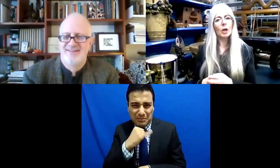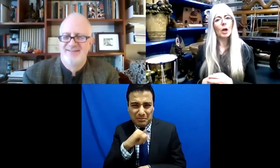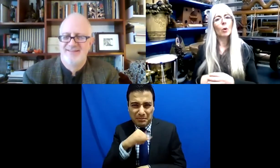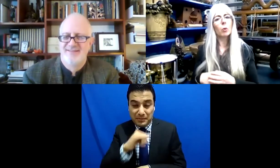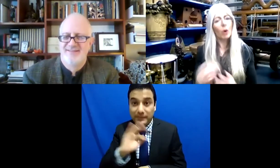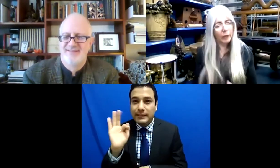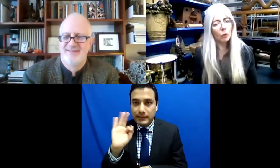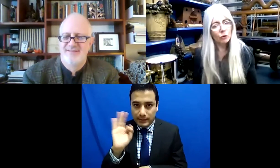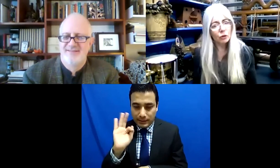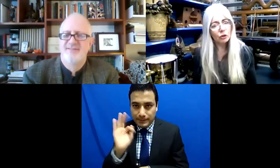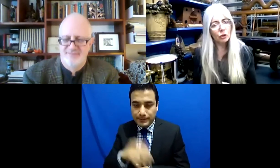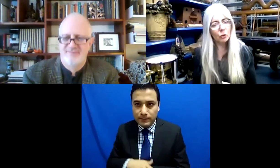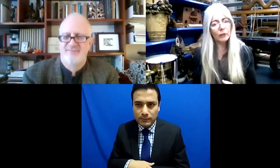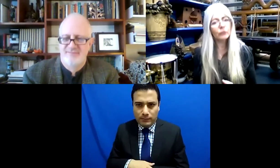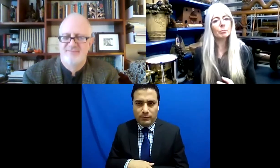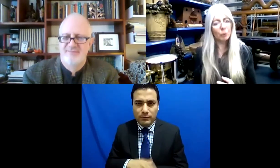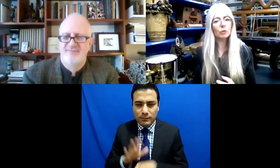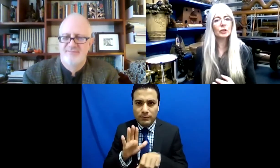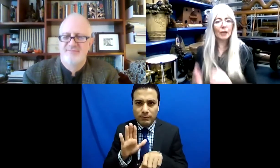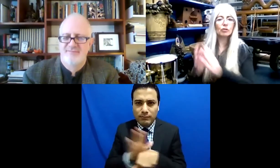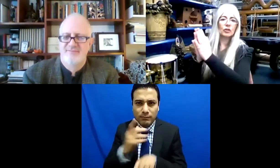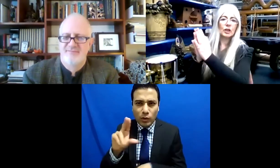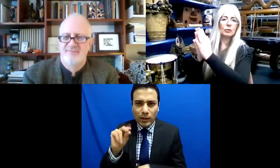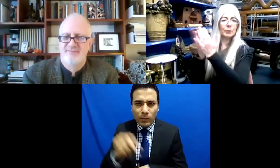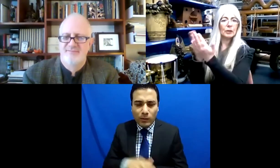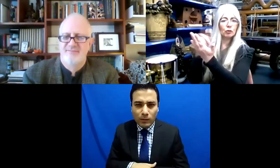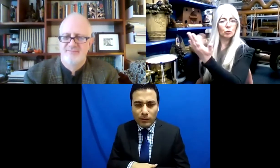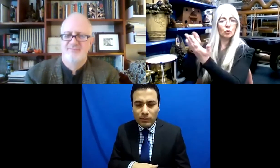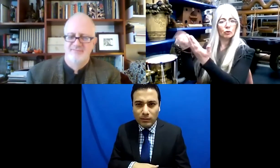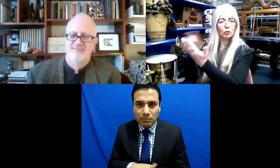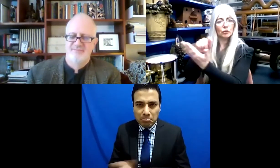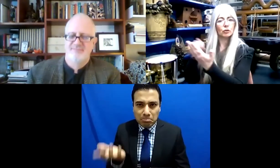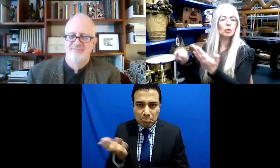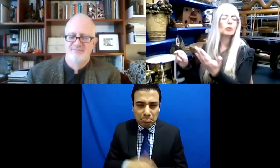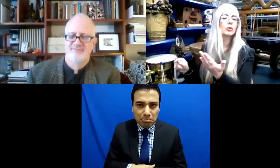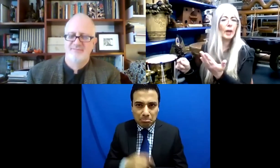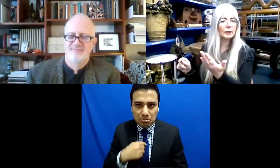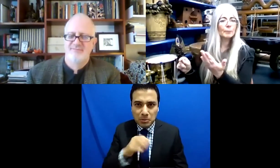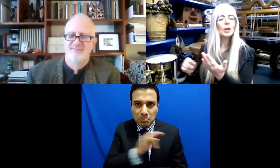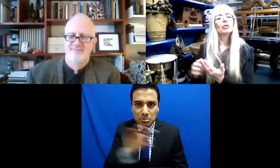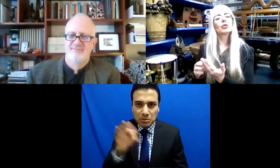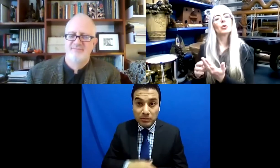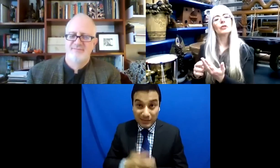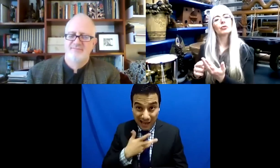estas técnicas con el cajón. ¿Por qué no? Hay un libro acaso que diga no